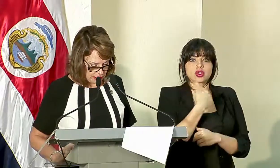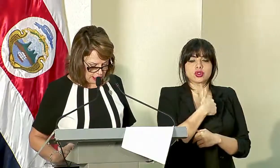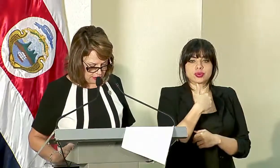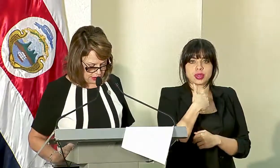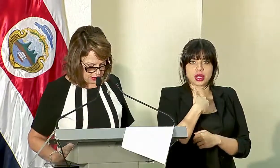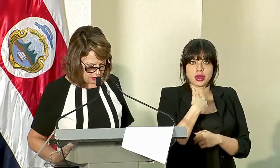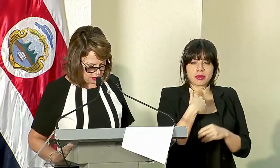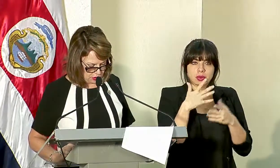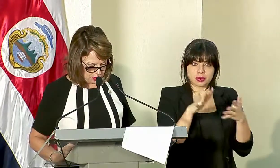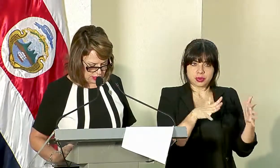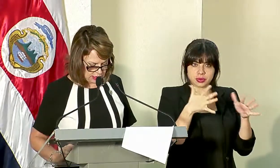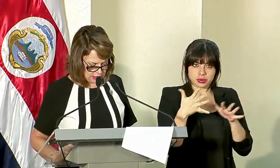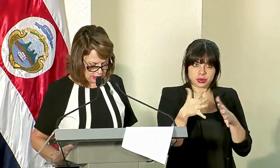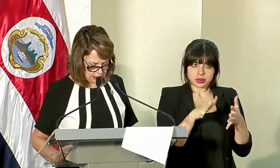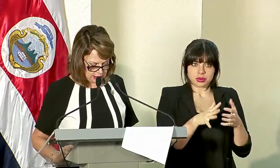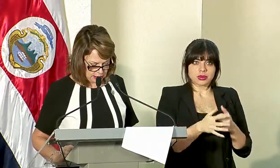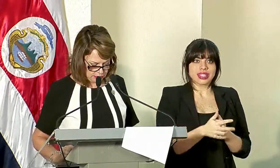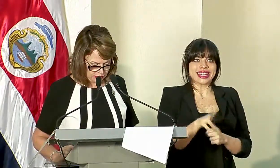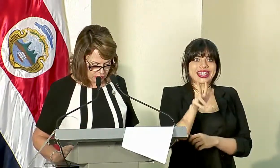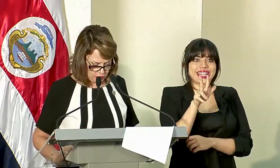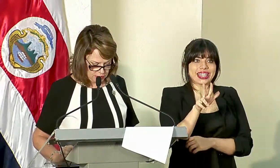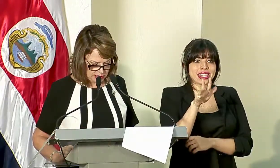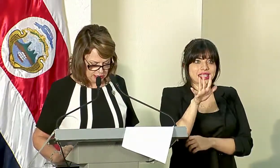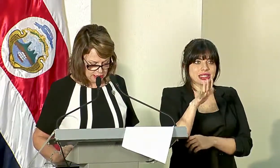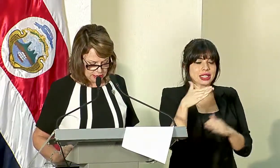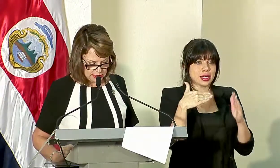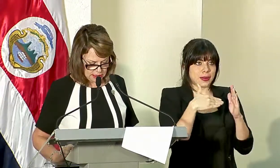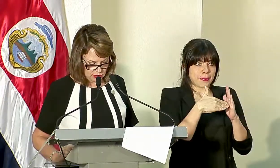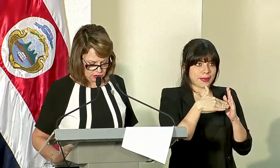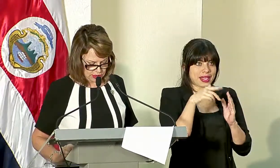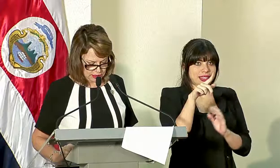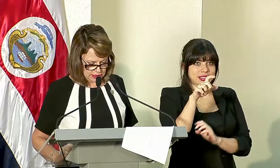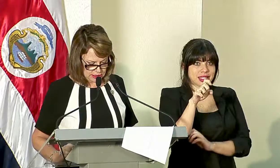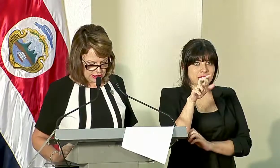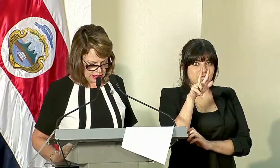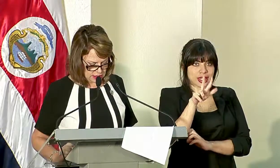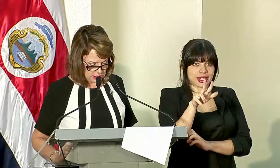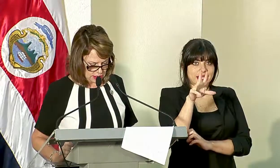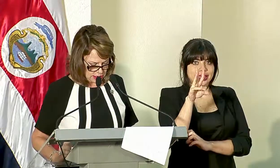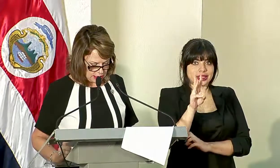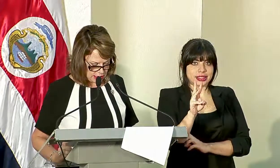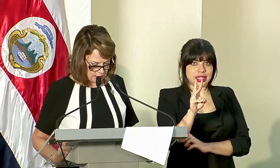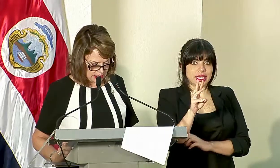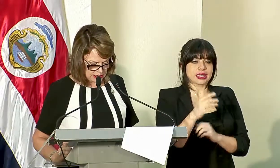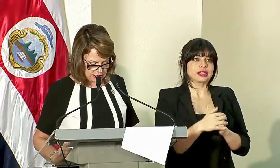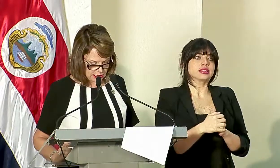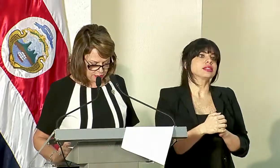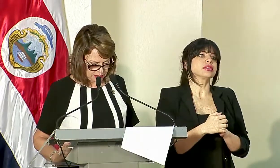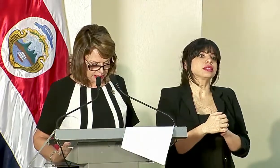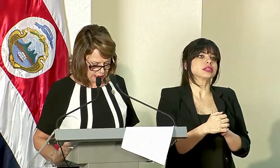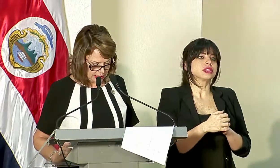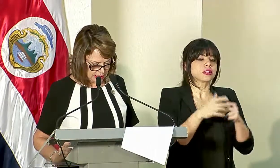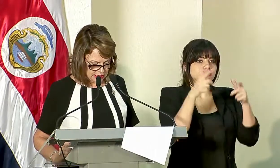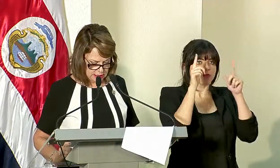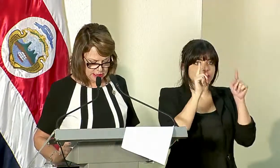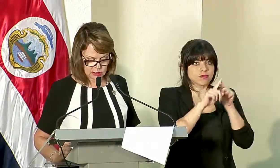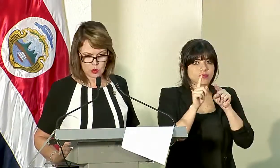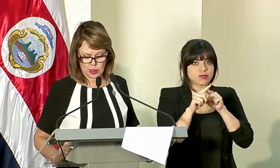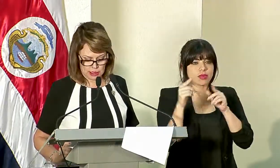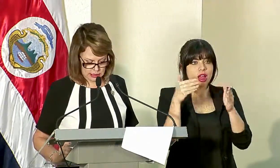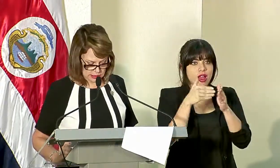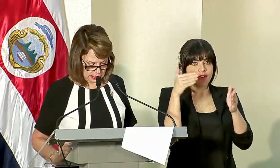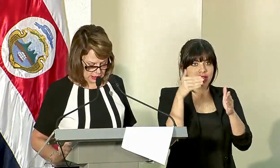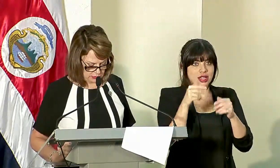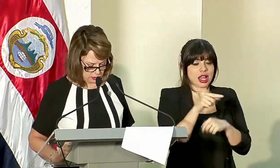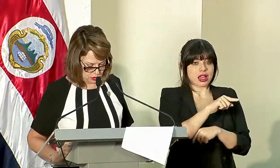alrededor de 35 mil 136 cabezas afectadas, de